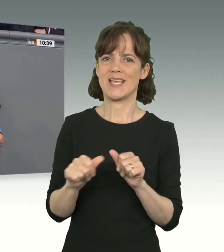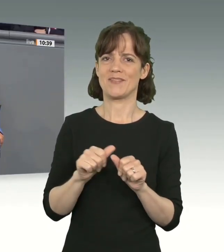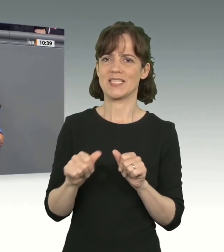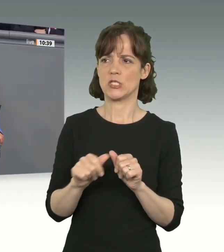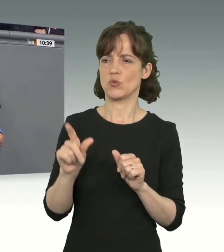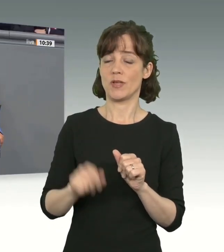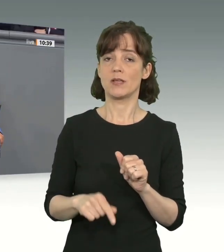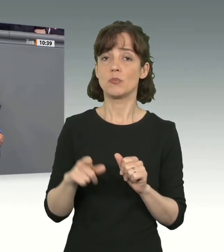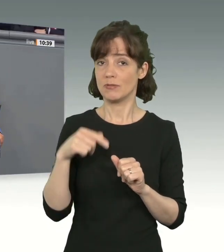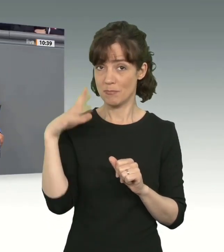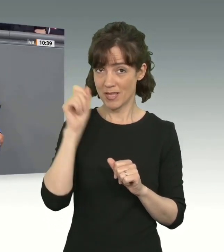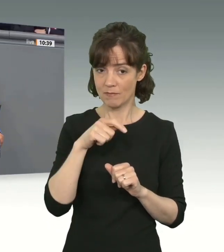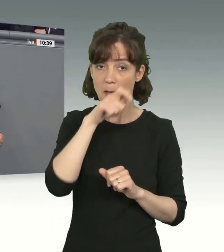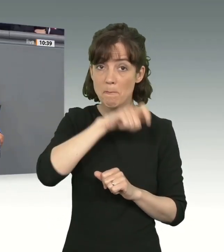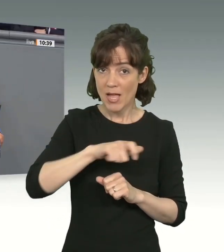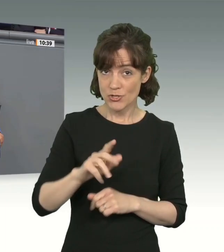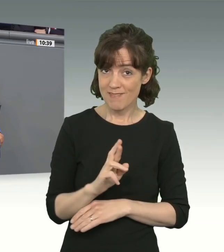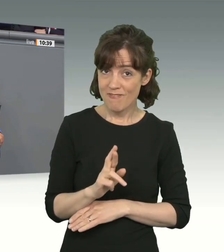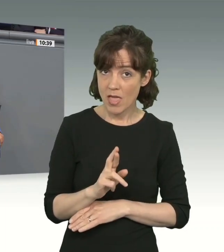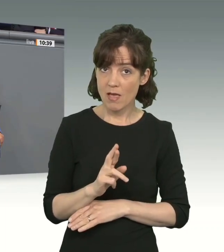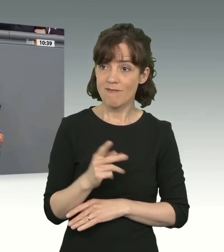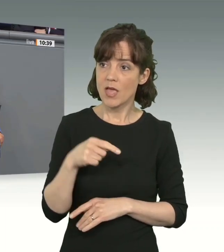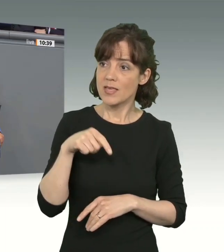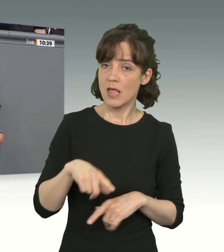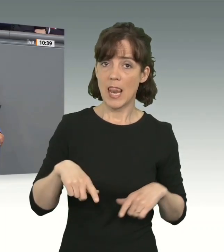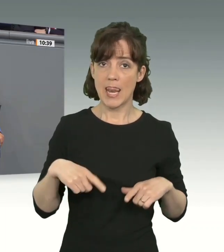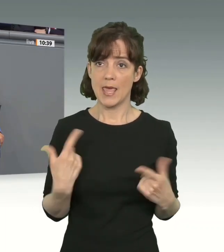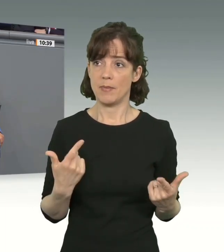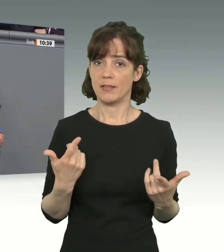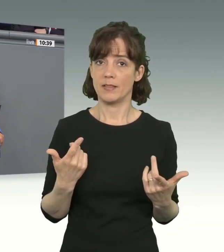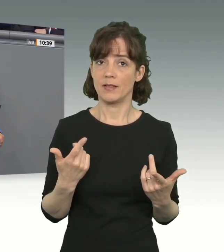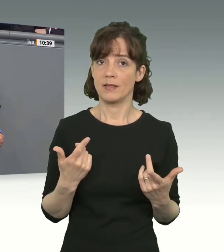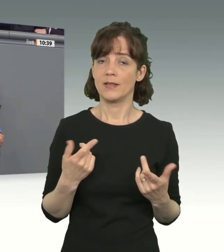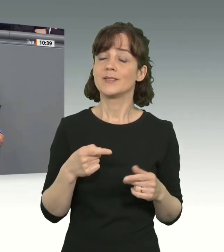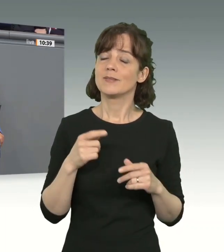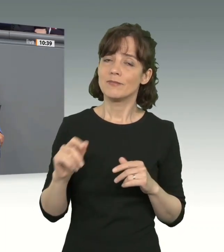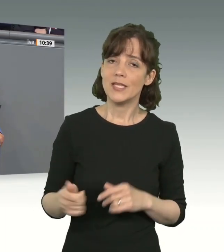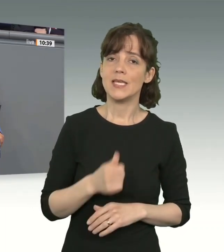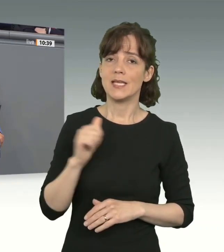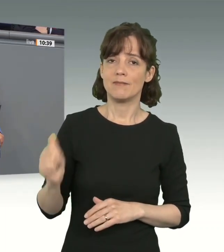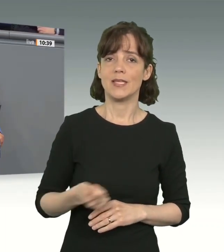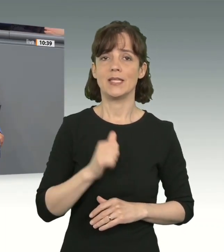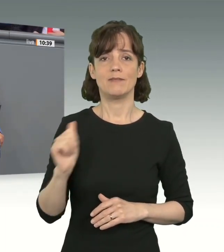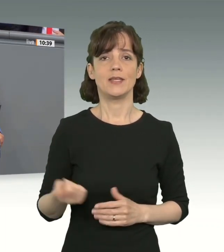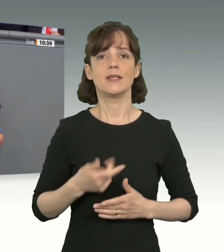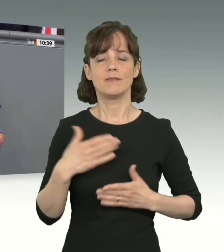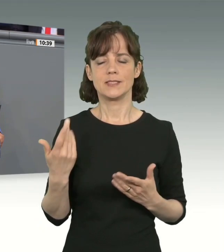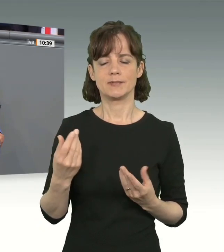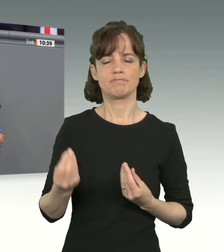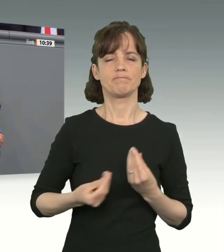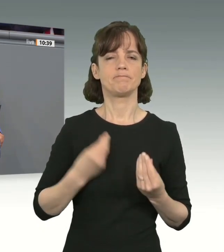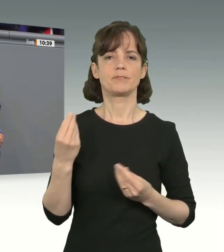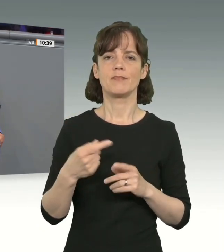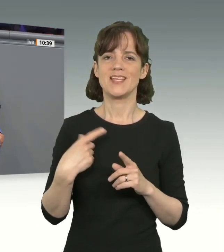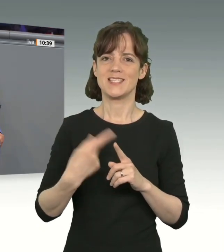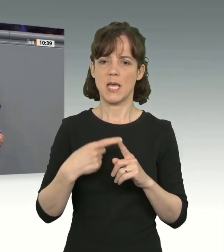sind, die in unseren Kommunen unter der Ausreisepflicht leben müssen? Auch hier immer wieder ein geschicktes Spiel mit Zahlen,